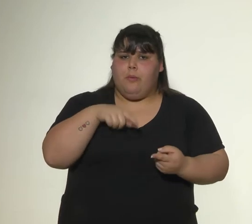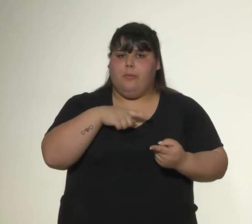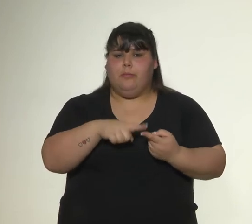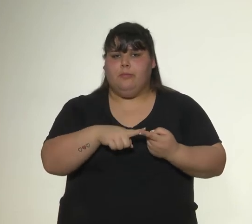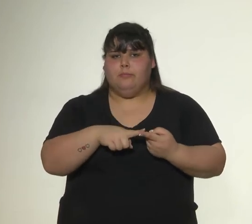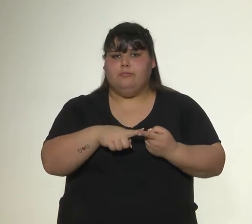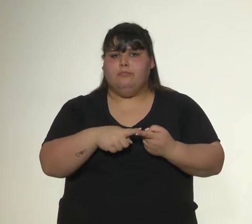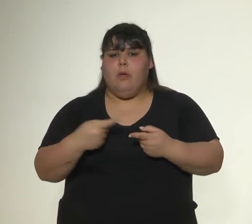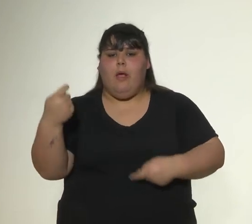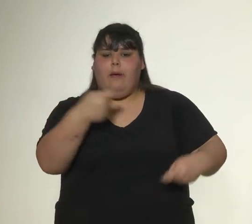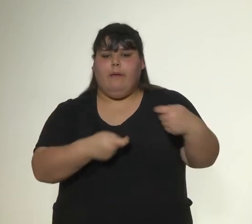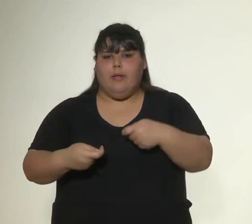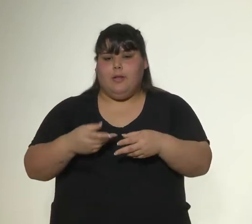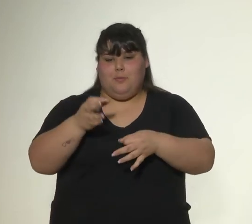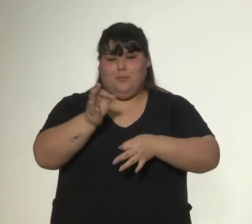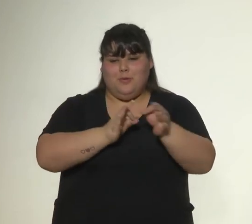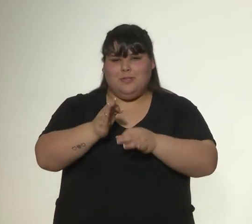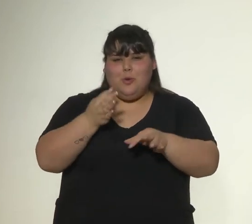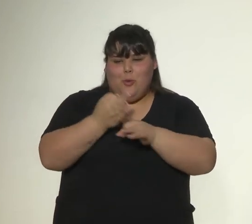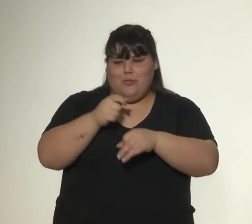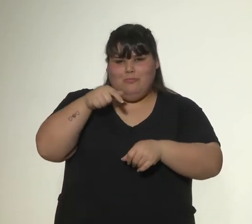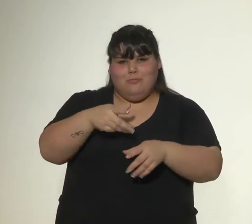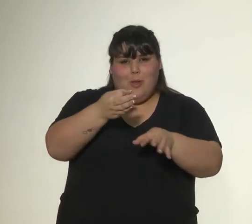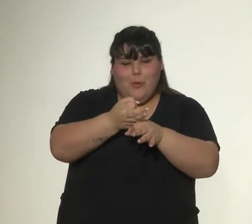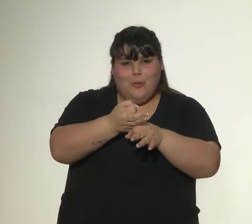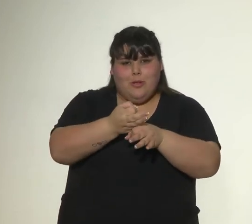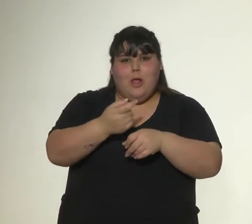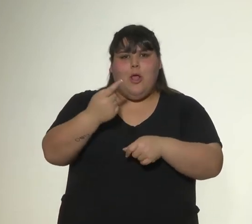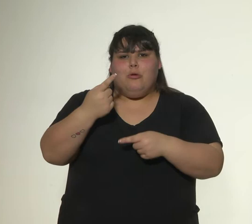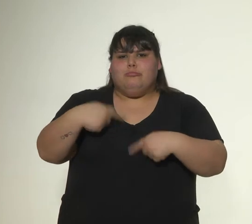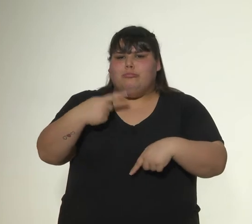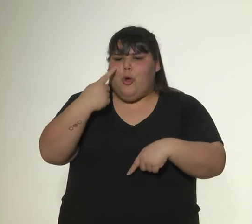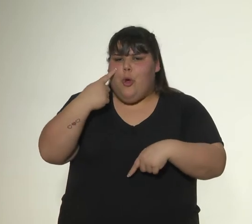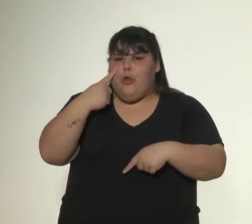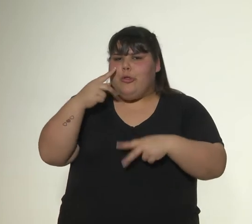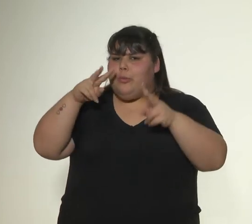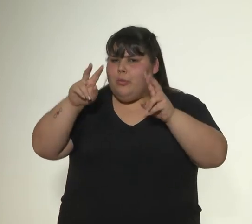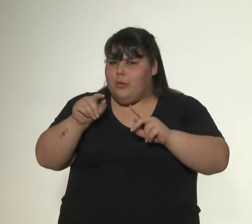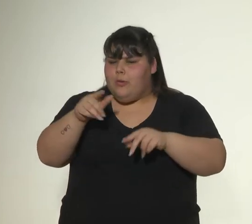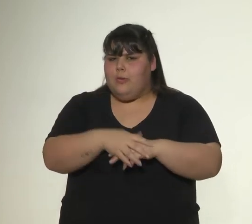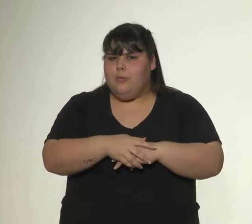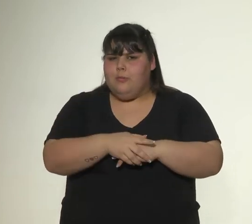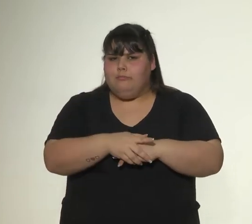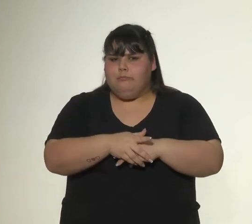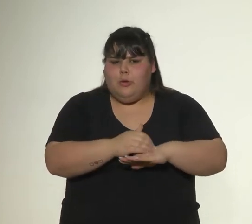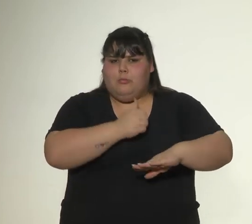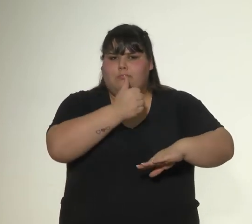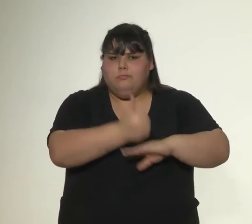aportes a los proyectos educativos de la escuela desde su especificidad. Participación activa en las